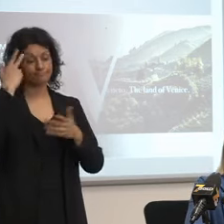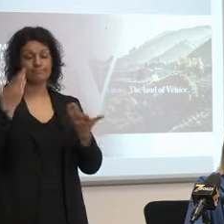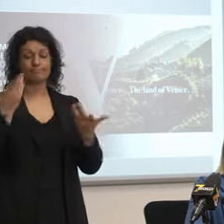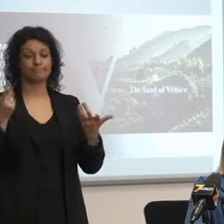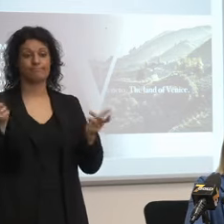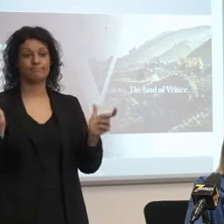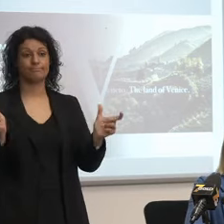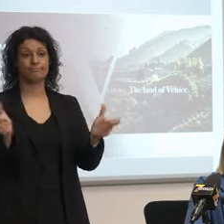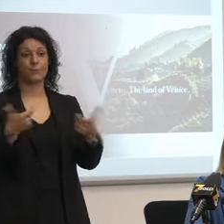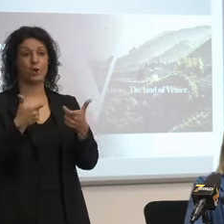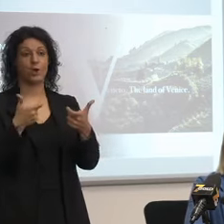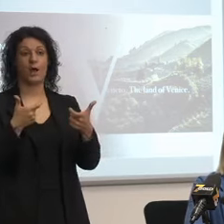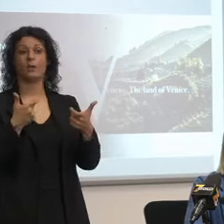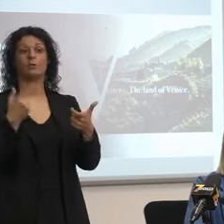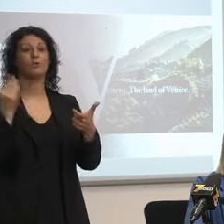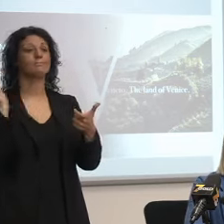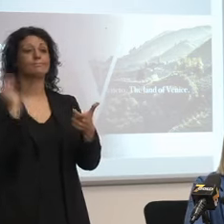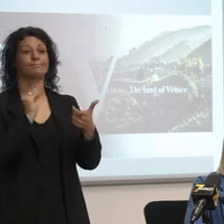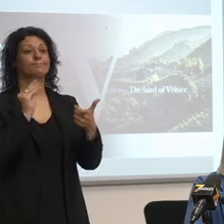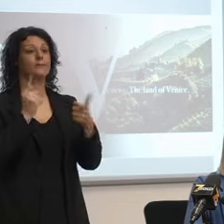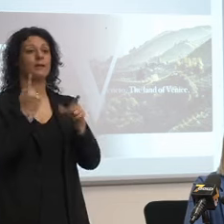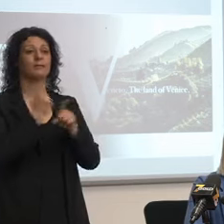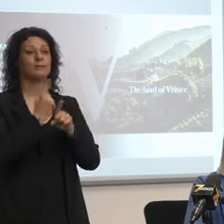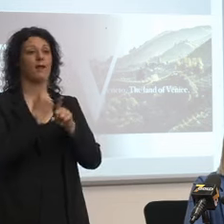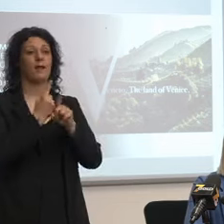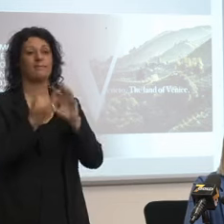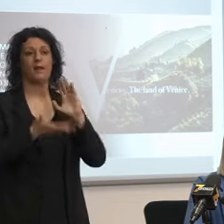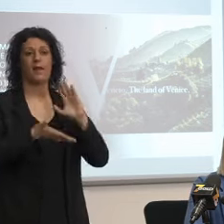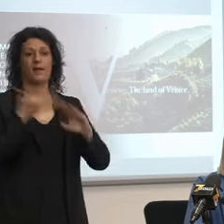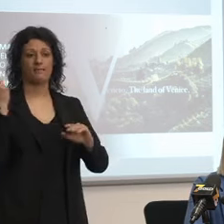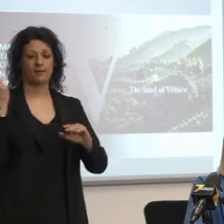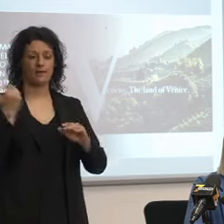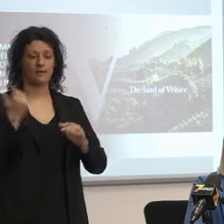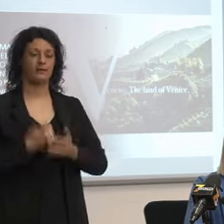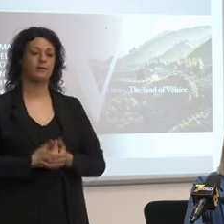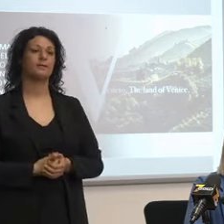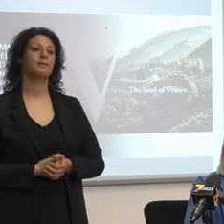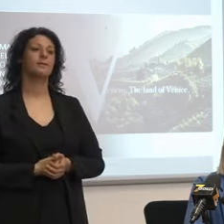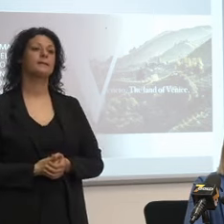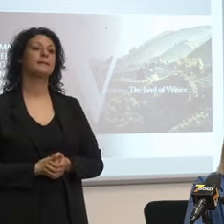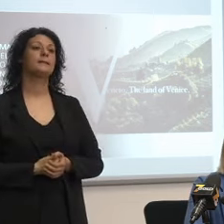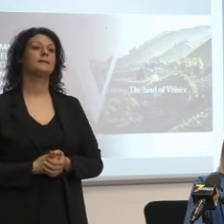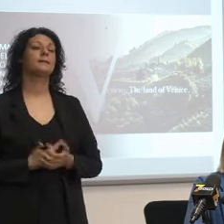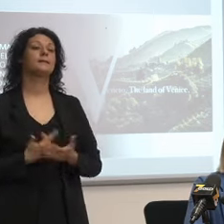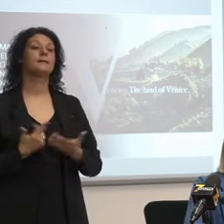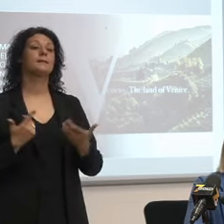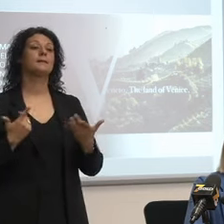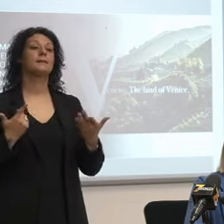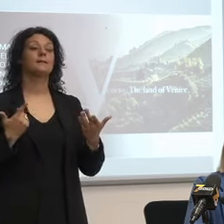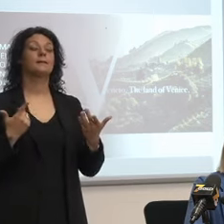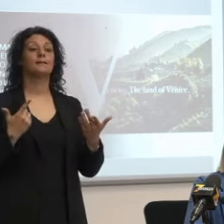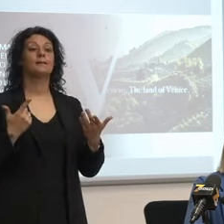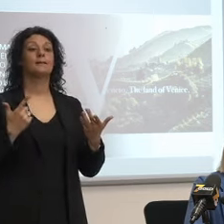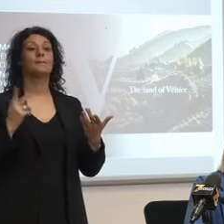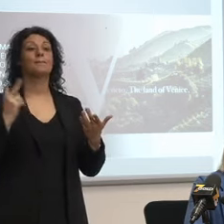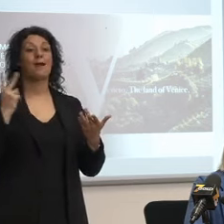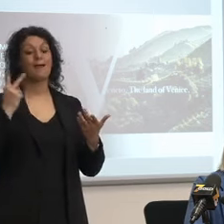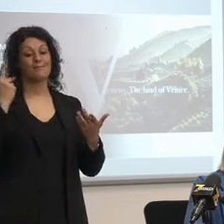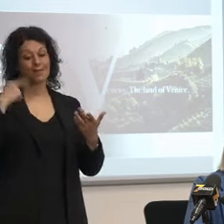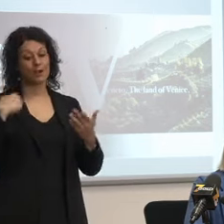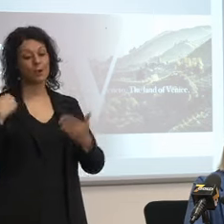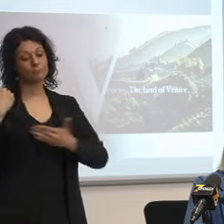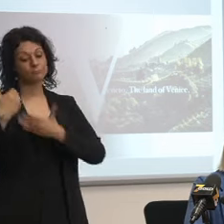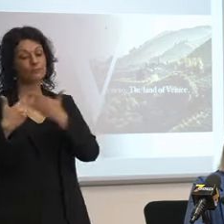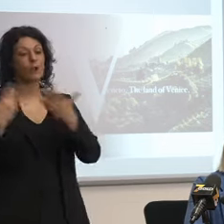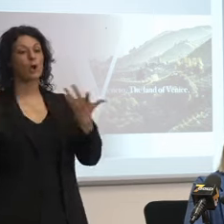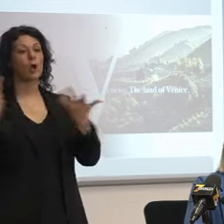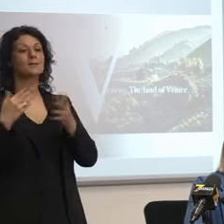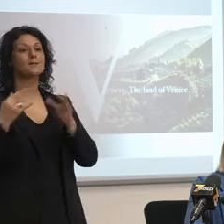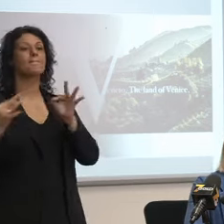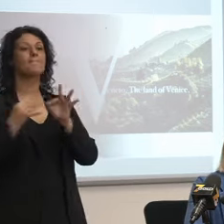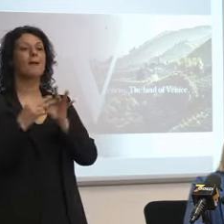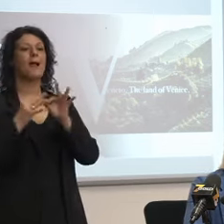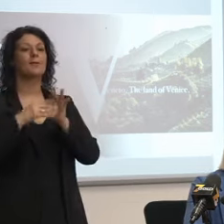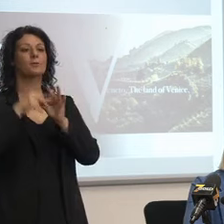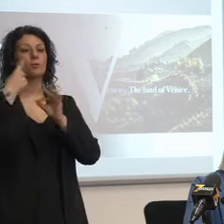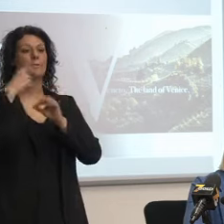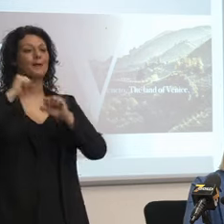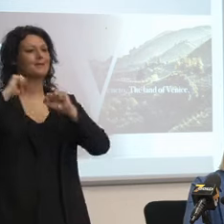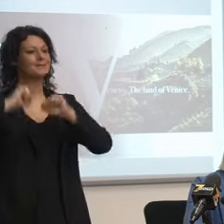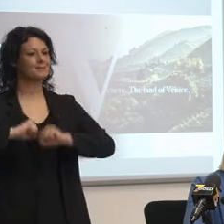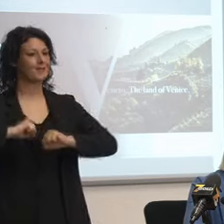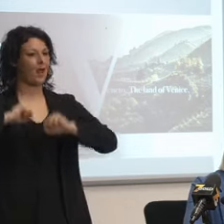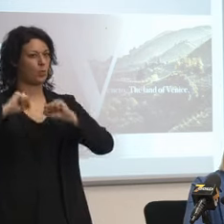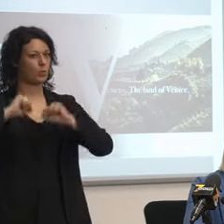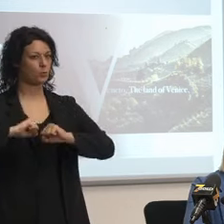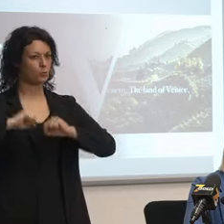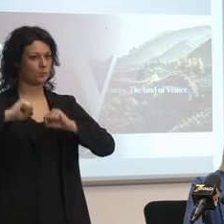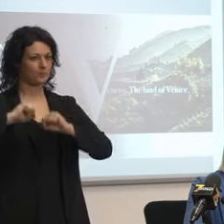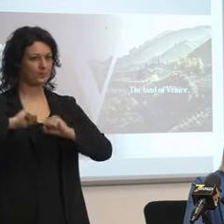appunto che venisse stranciato nel frattempo è andato avanti il patto per la salute nel patto per la salute vi ricordo che il Veneto